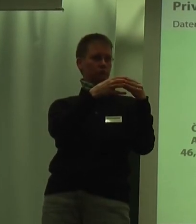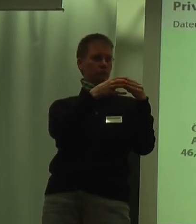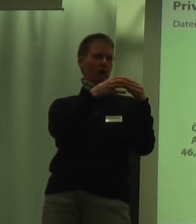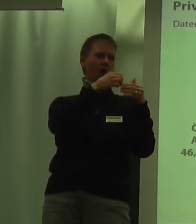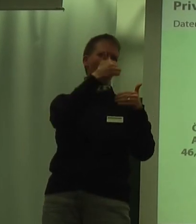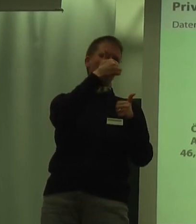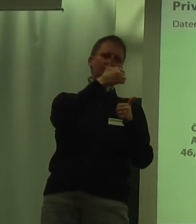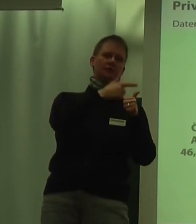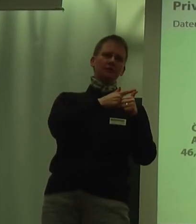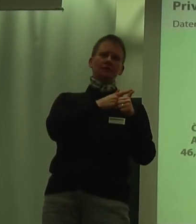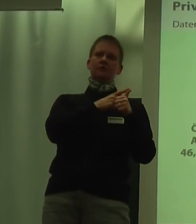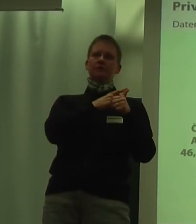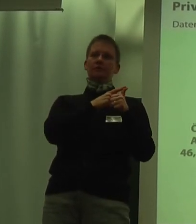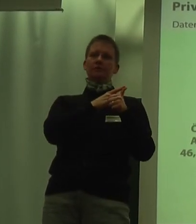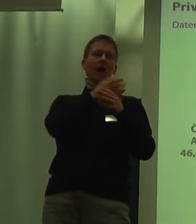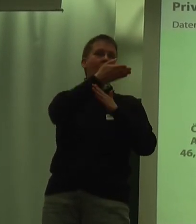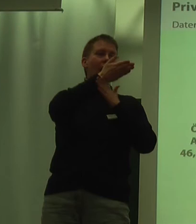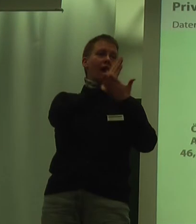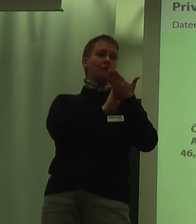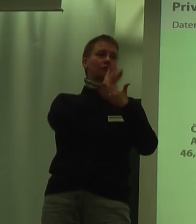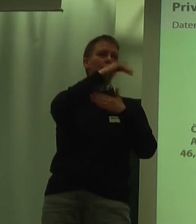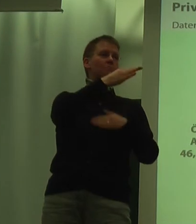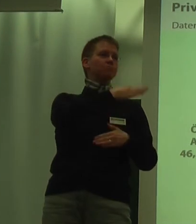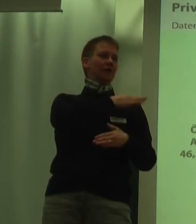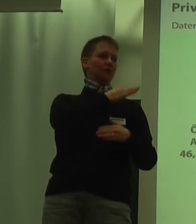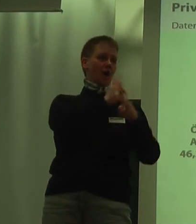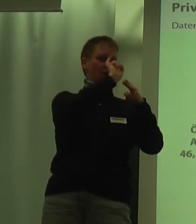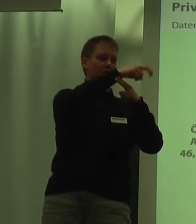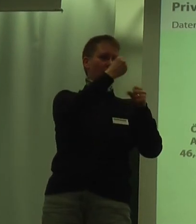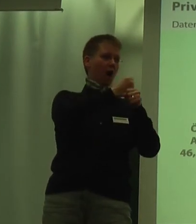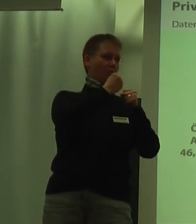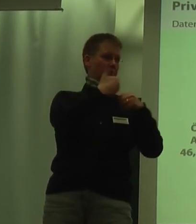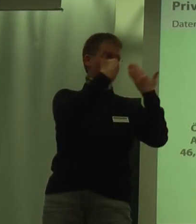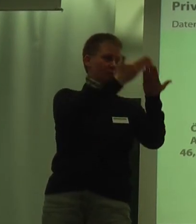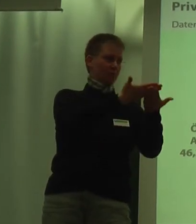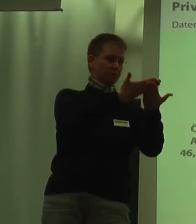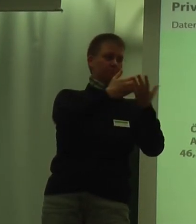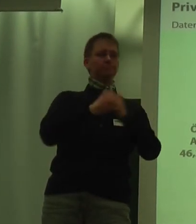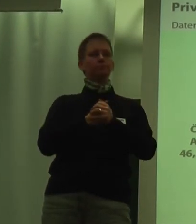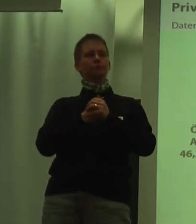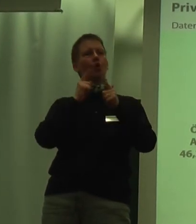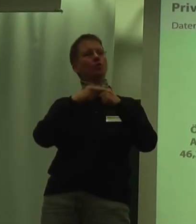über die Hälfte bei privaten Arbeitgebern und auch bei erhoblichen Arbeitgebern.